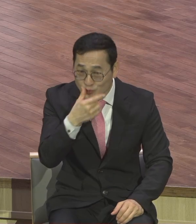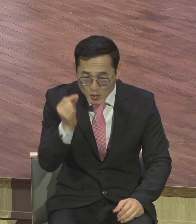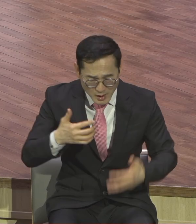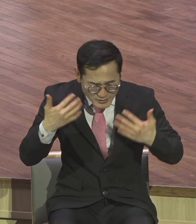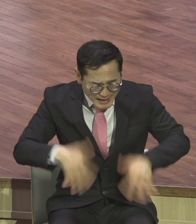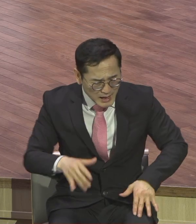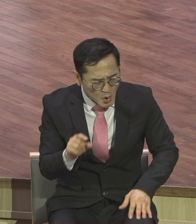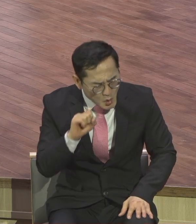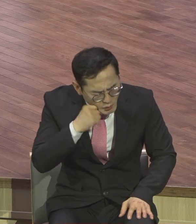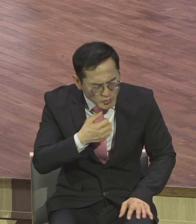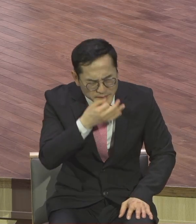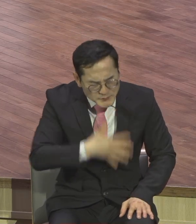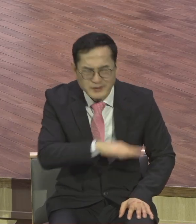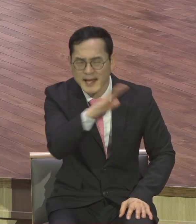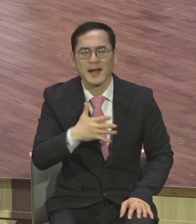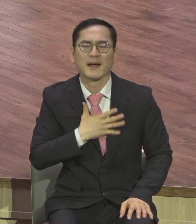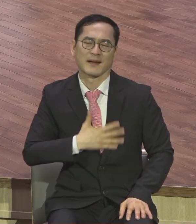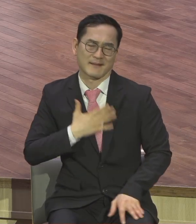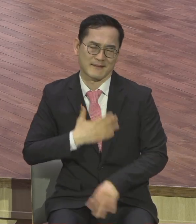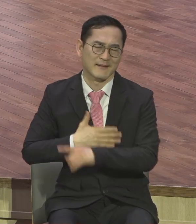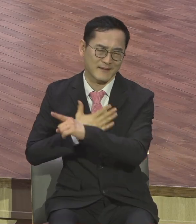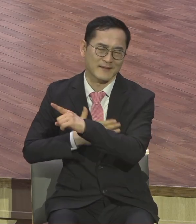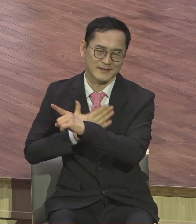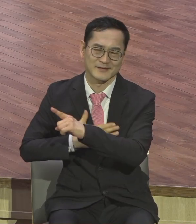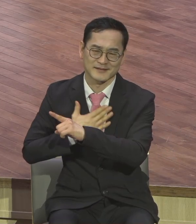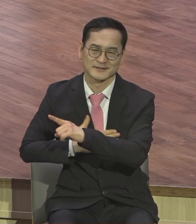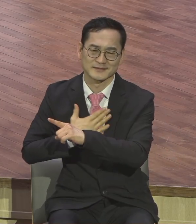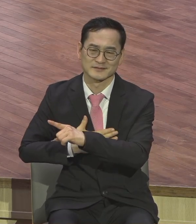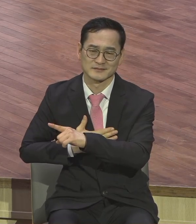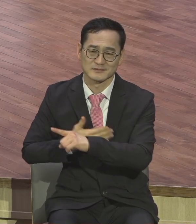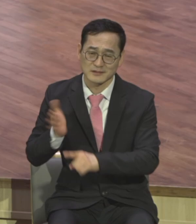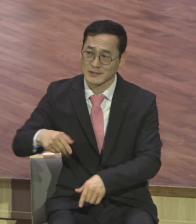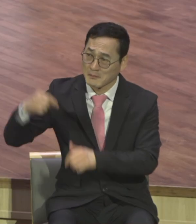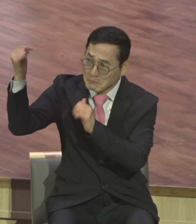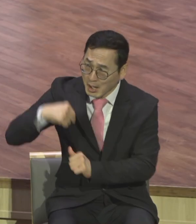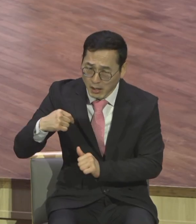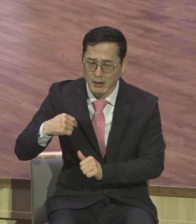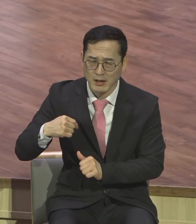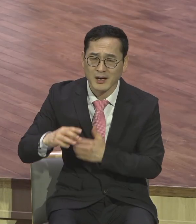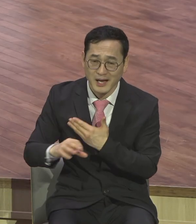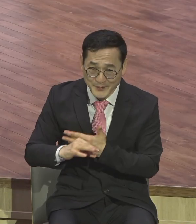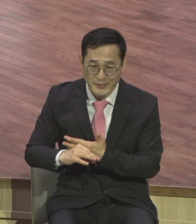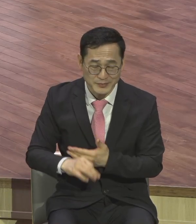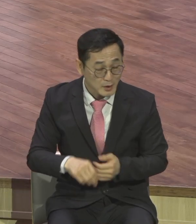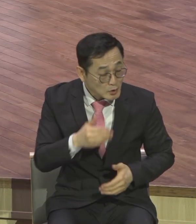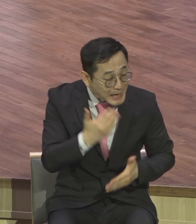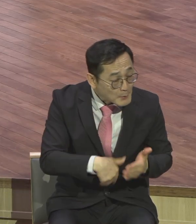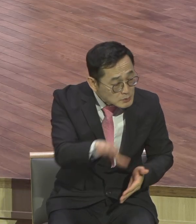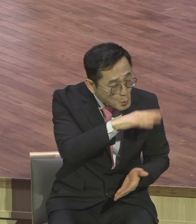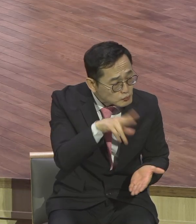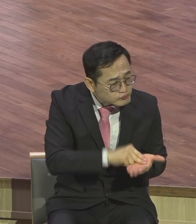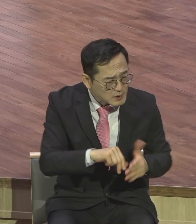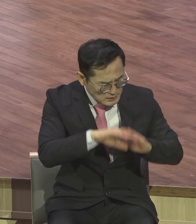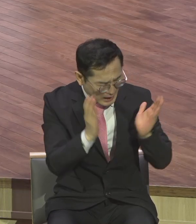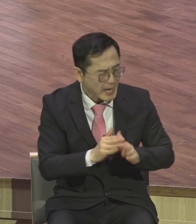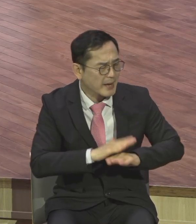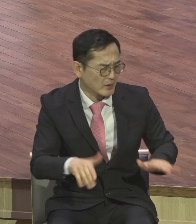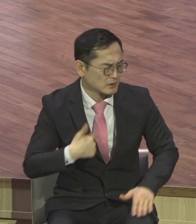그러나 우리는 그 상태 그대로 그냥 나아 둔 게 아니에요 어떻게 그 무능한 연약한 모습 그대로 섭니까